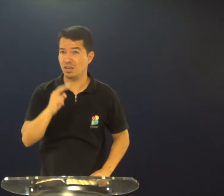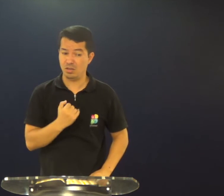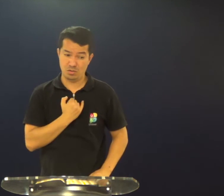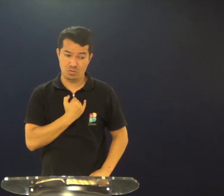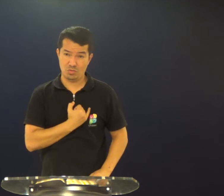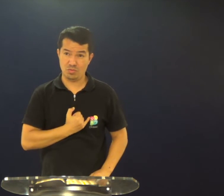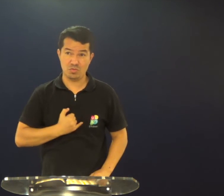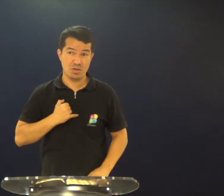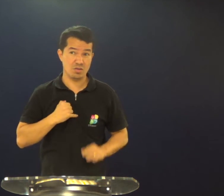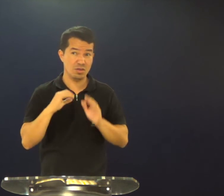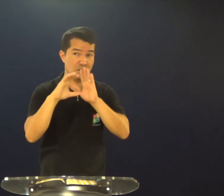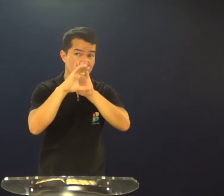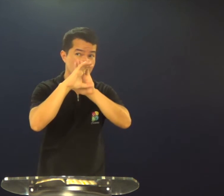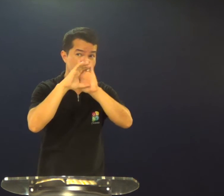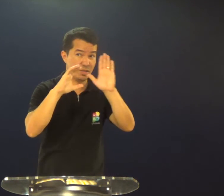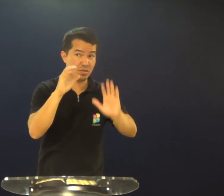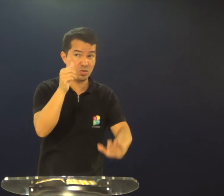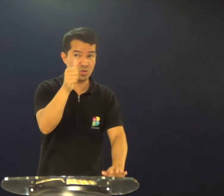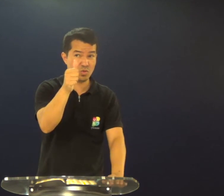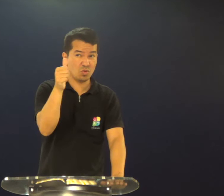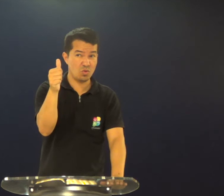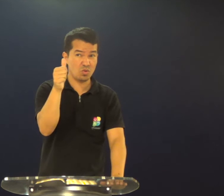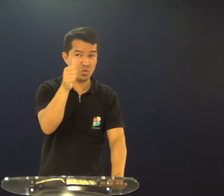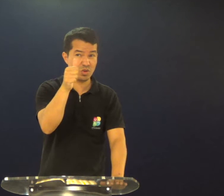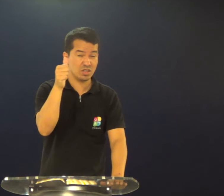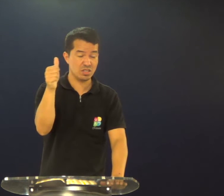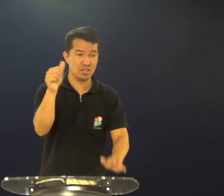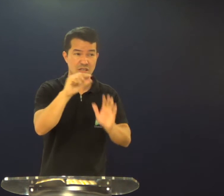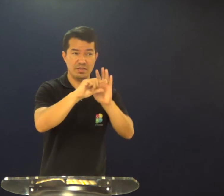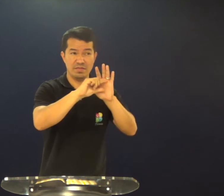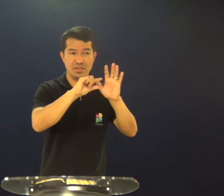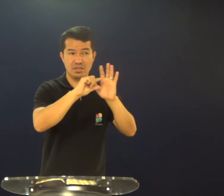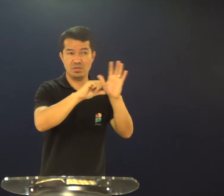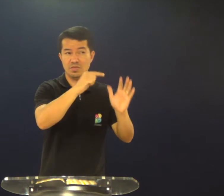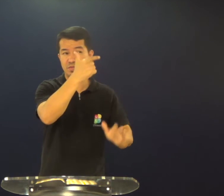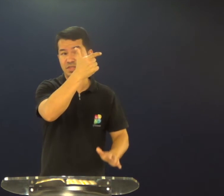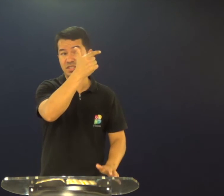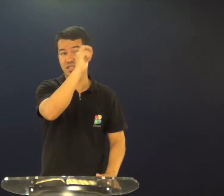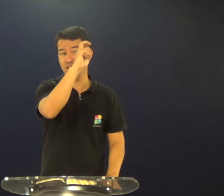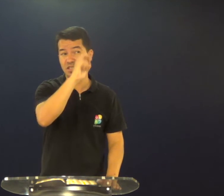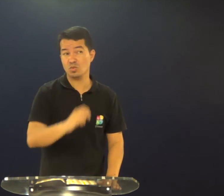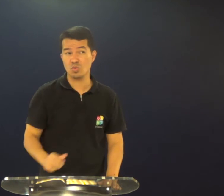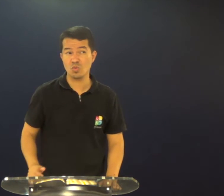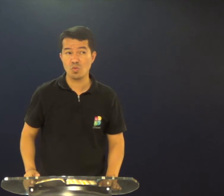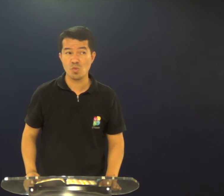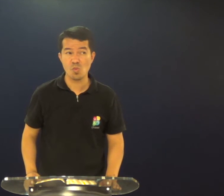você se lembra? João capítulo 11, no versículo 15,